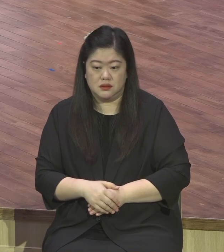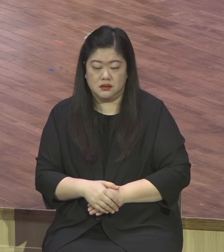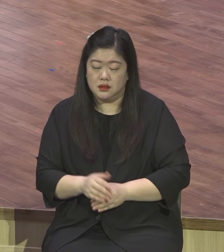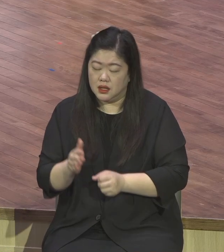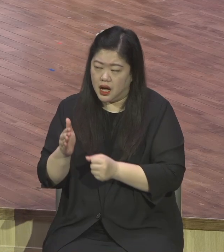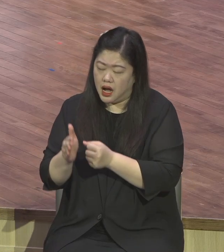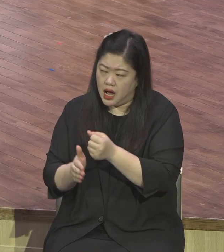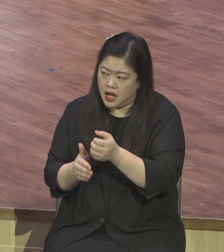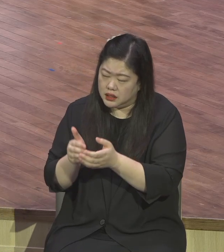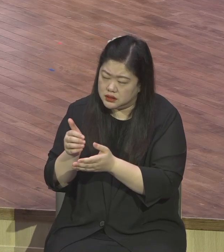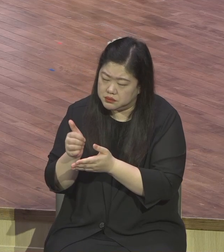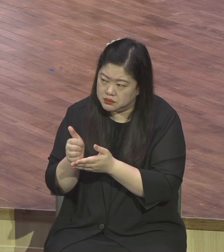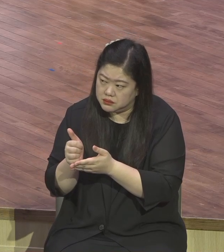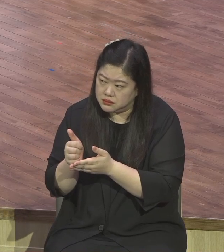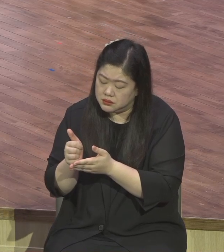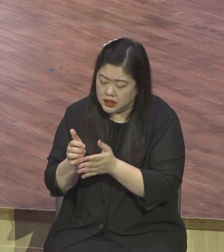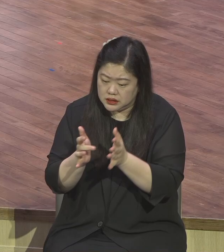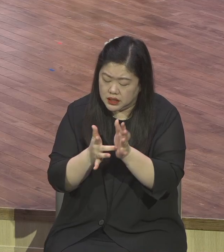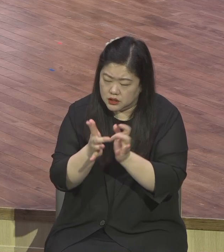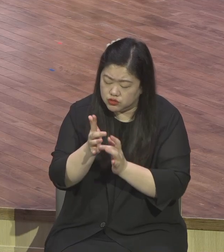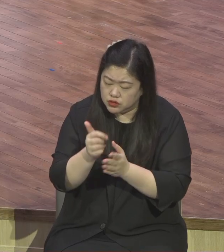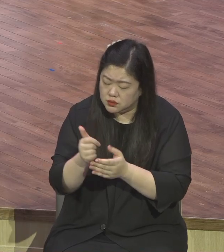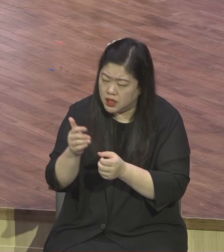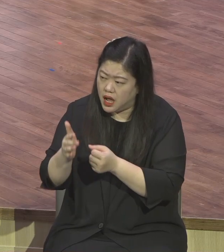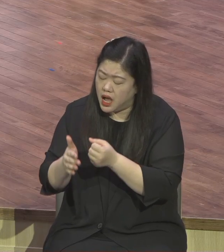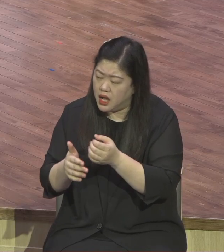영적으로 바라본 게 아니에요 그런 게 이런 거 또 묻는 거예요